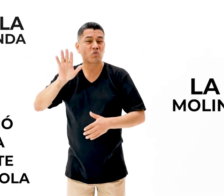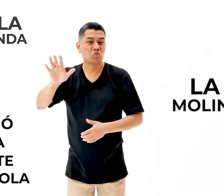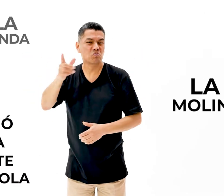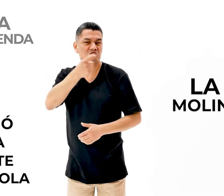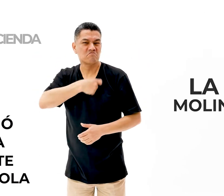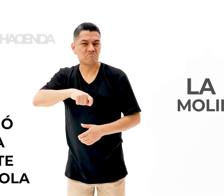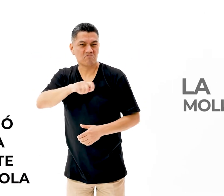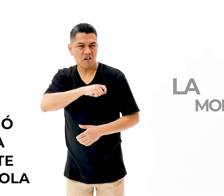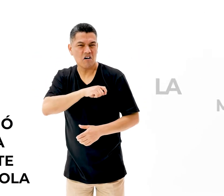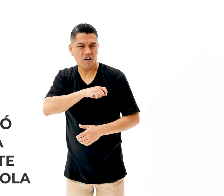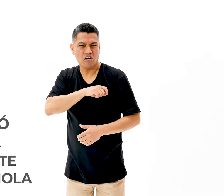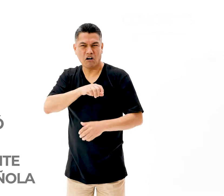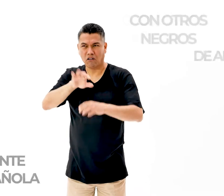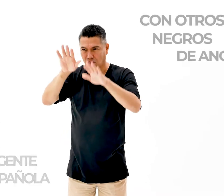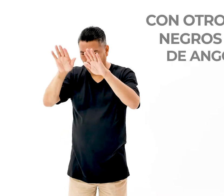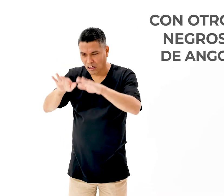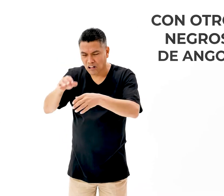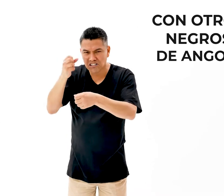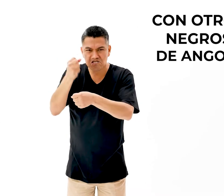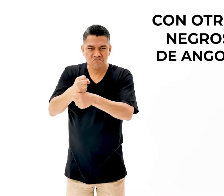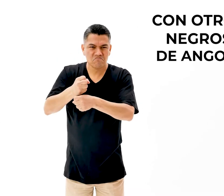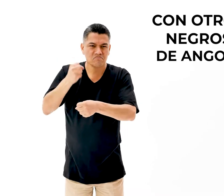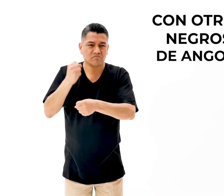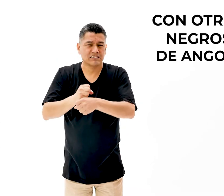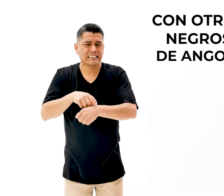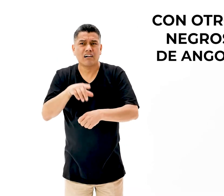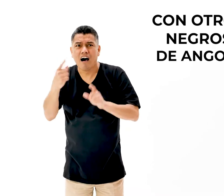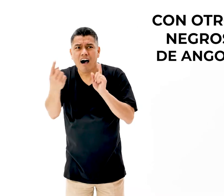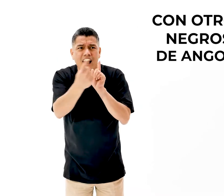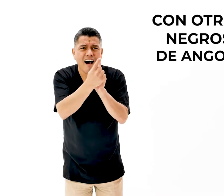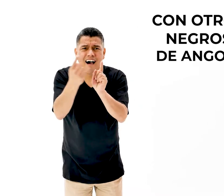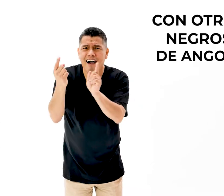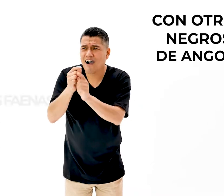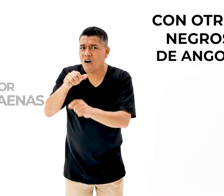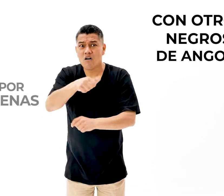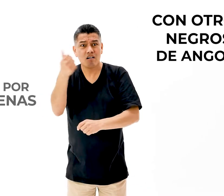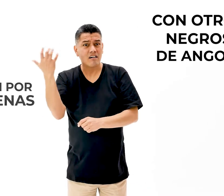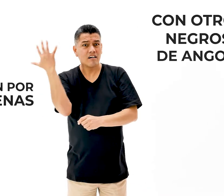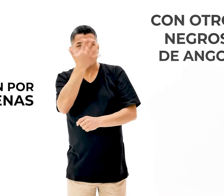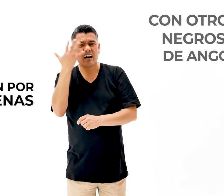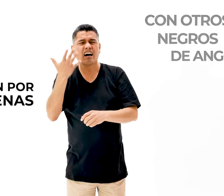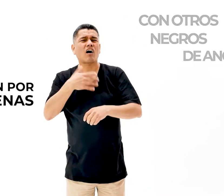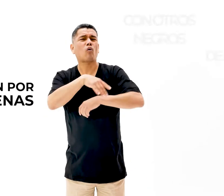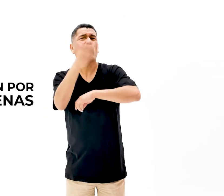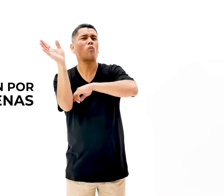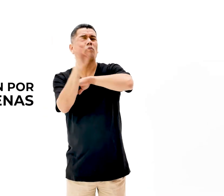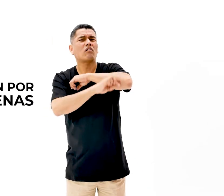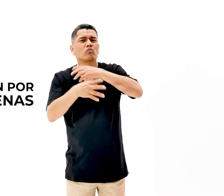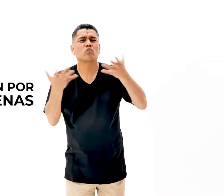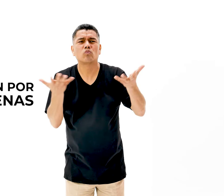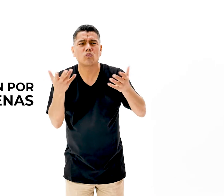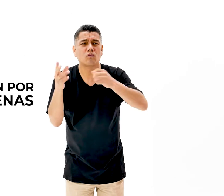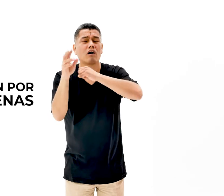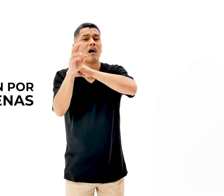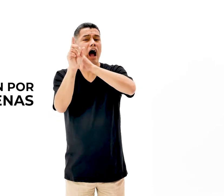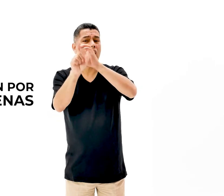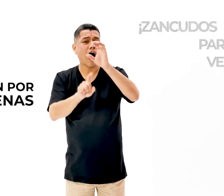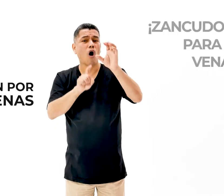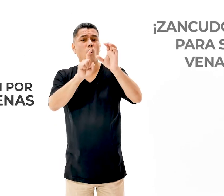española. Con otros negros de Angola, ganaron por sus faenas,